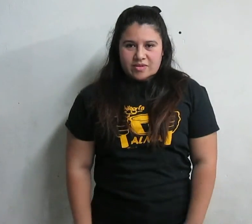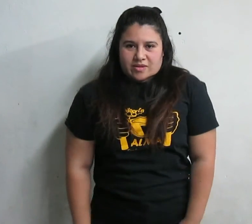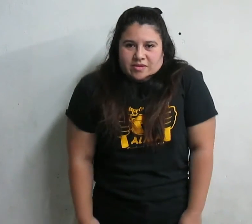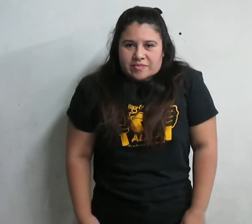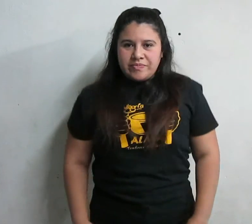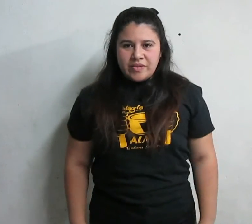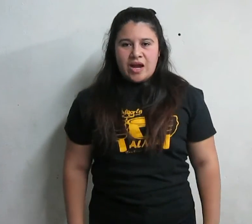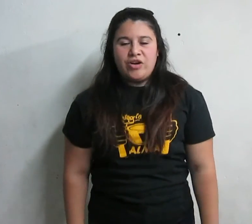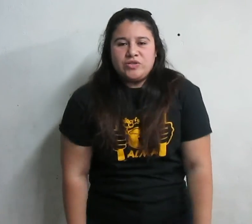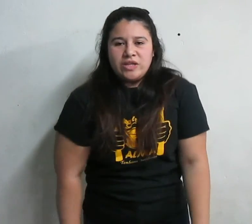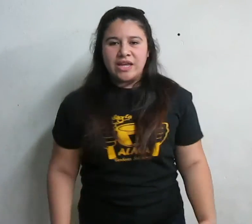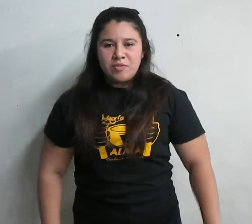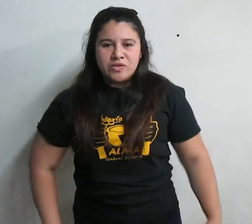ahora soltamos,